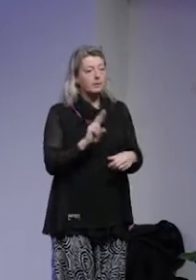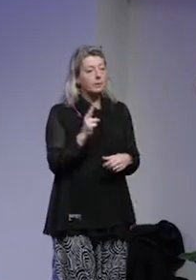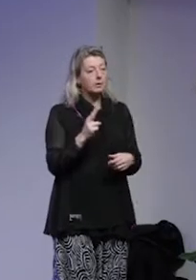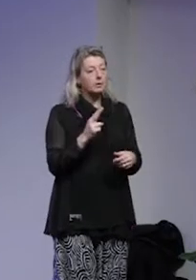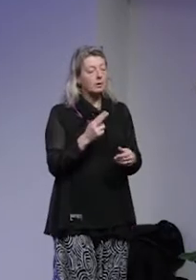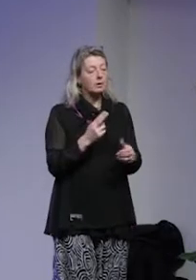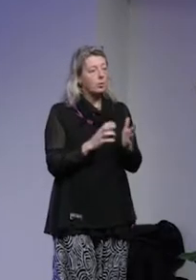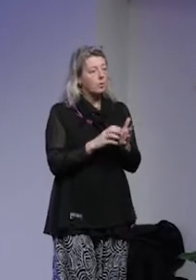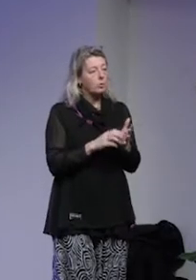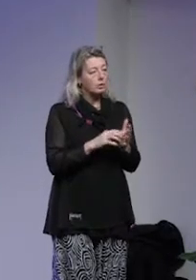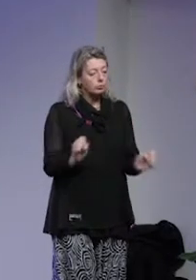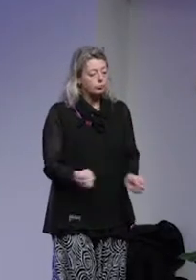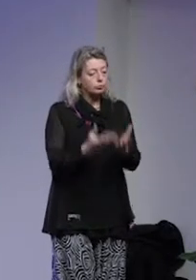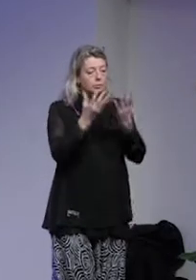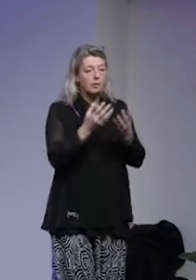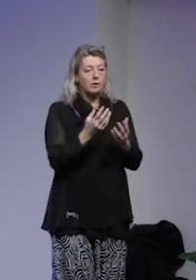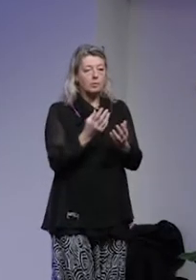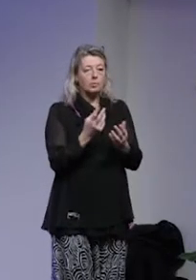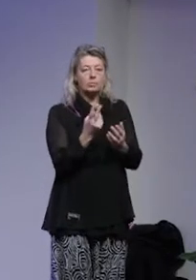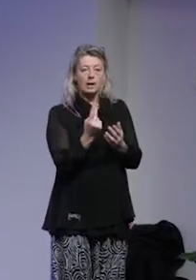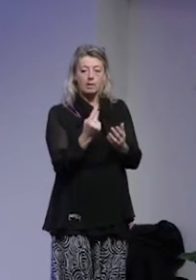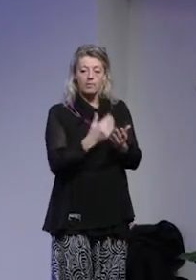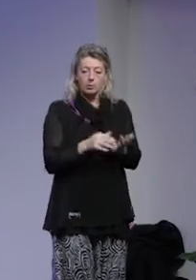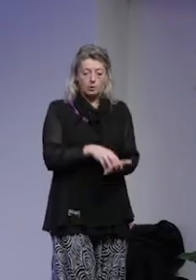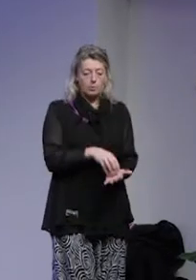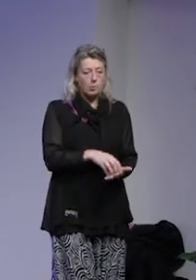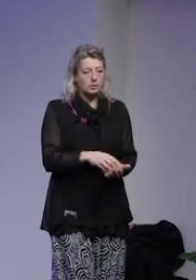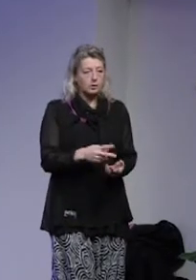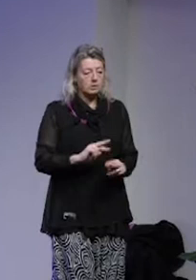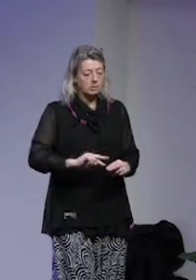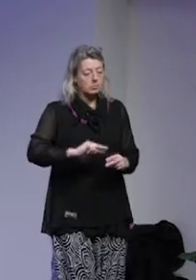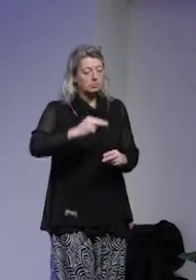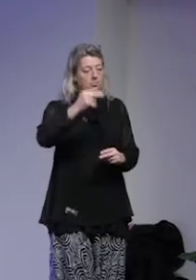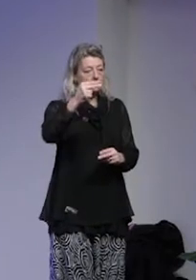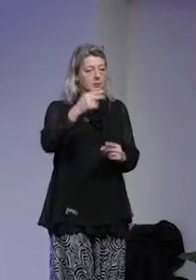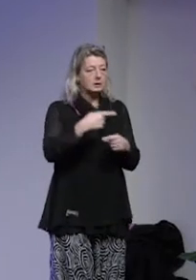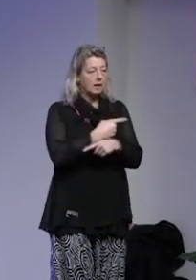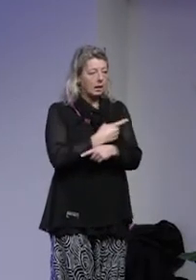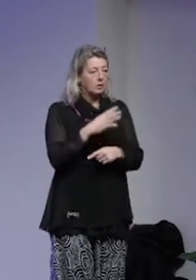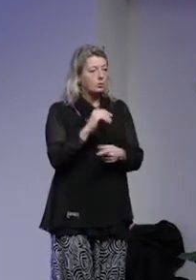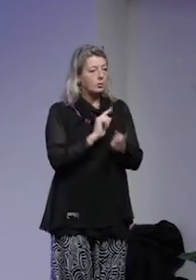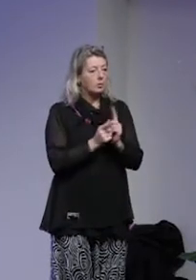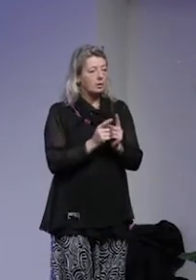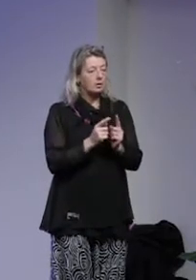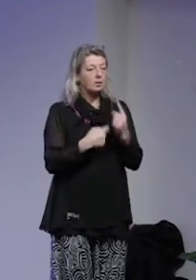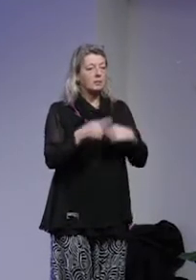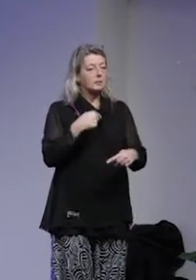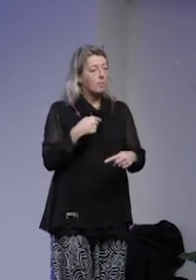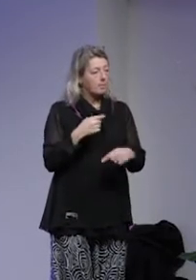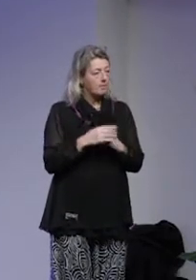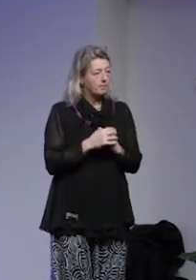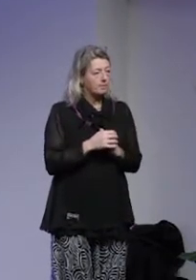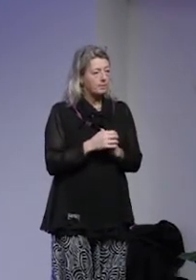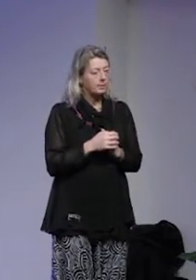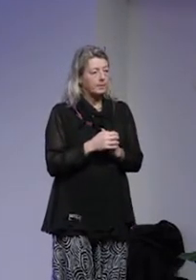snarare att kommunerna för upp den här frågan och gör det genom kommunala handlingsplanerna och då blir det väl en bottom-down-effekt